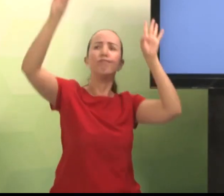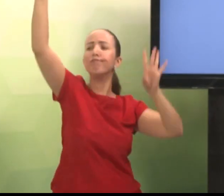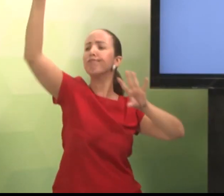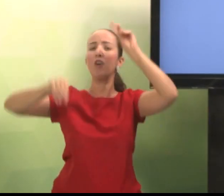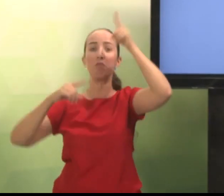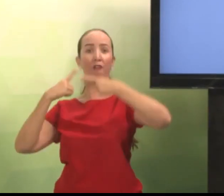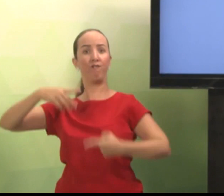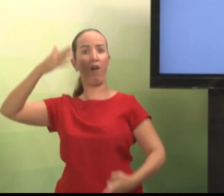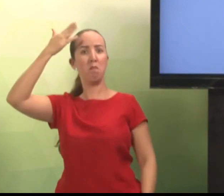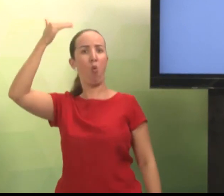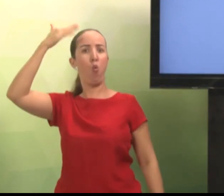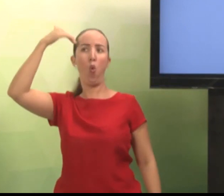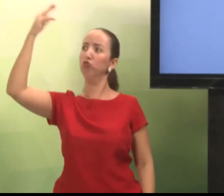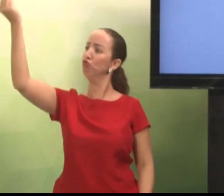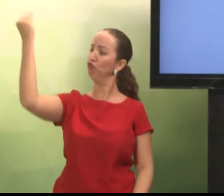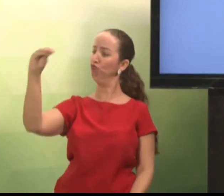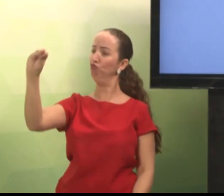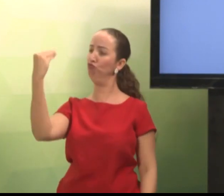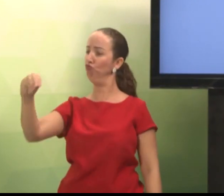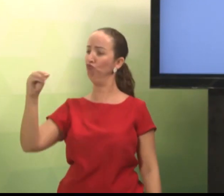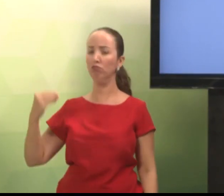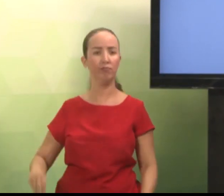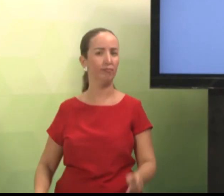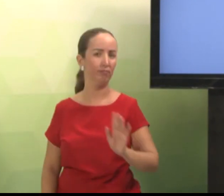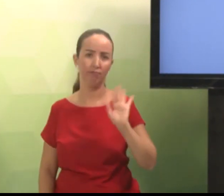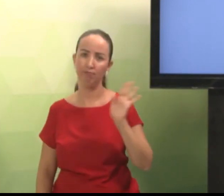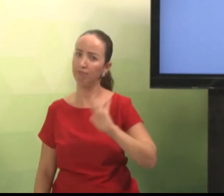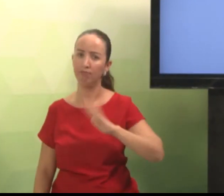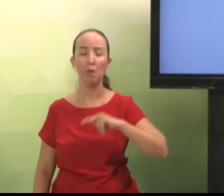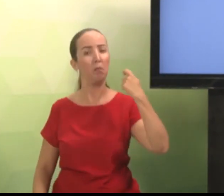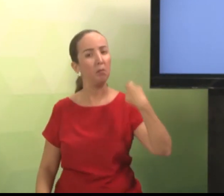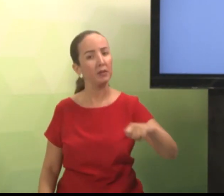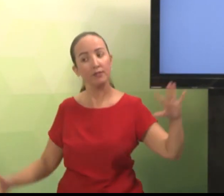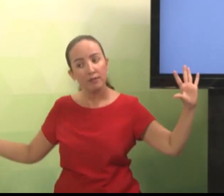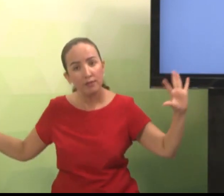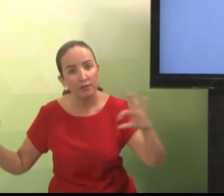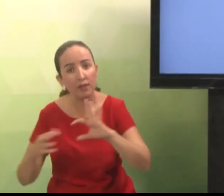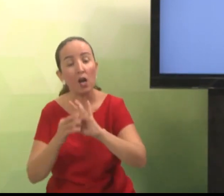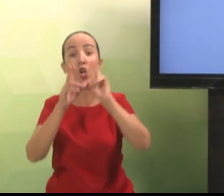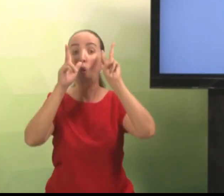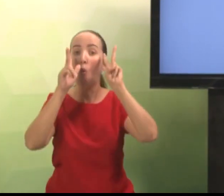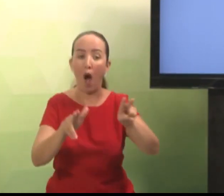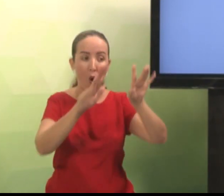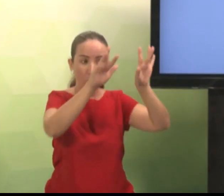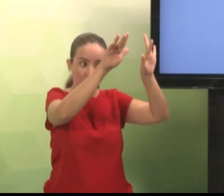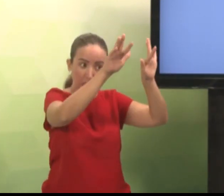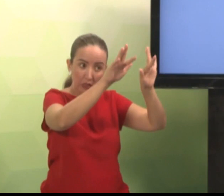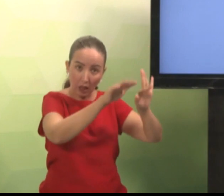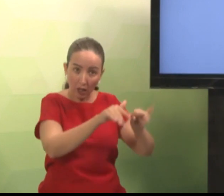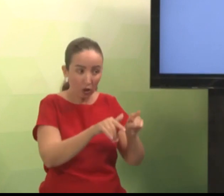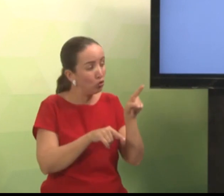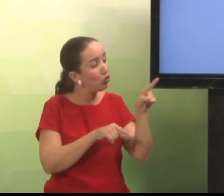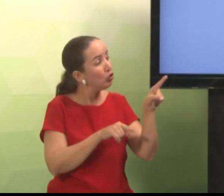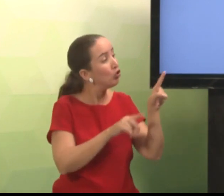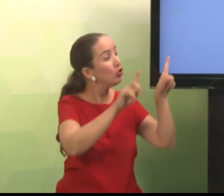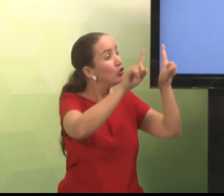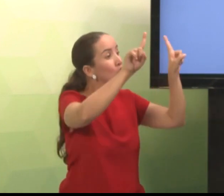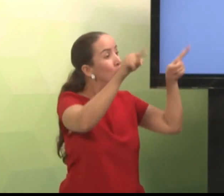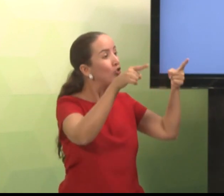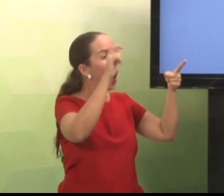Mas não use autores aleatórios. Só porque são famosos. Tem que estar ligados à sua